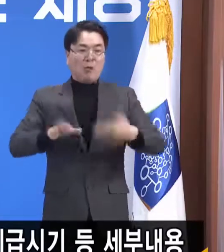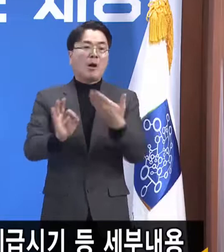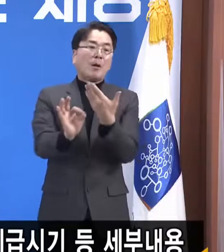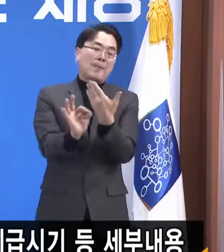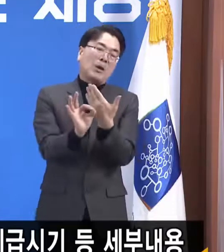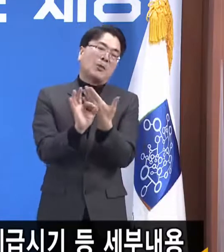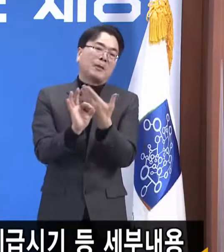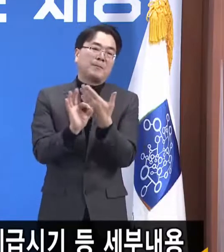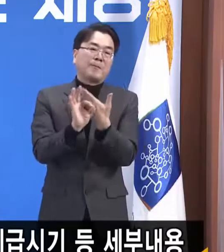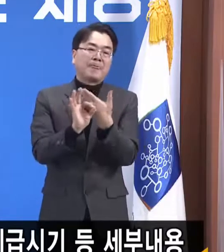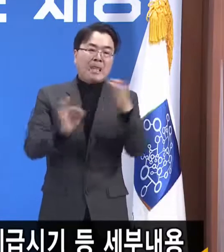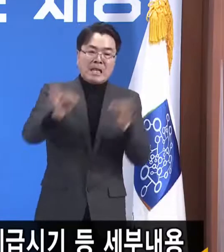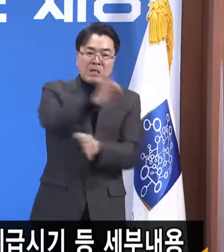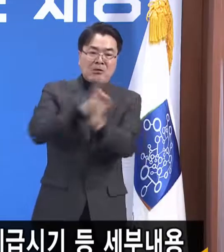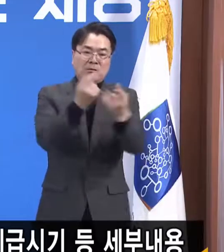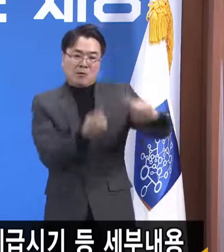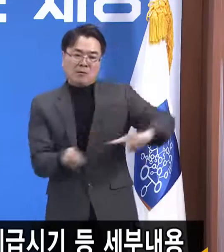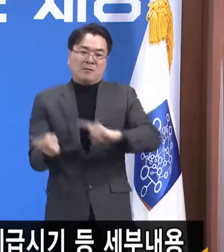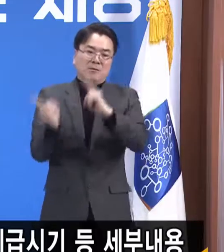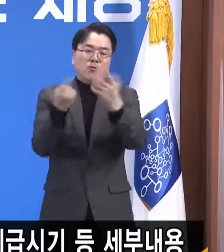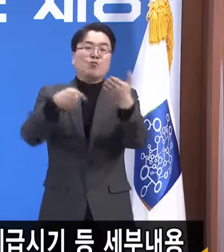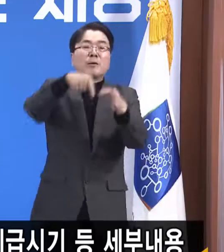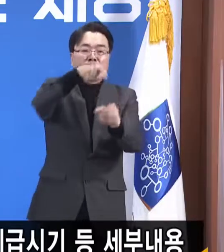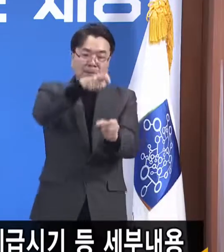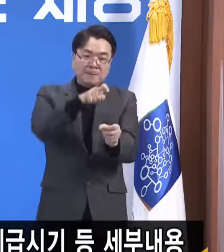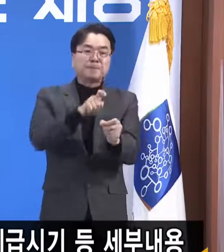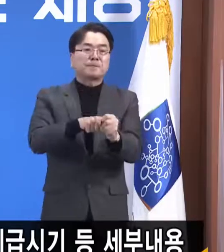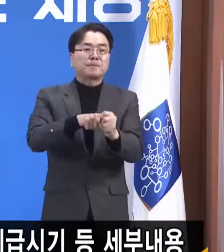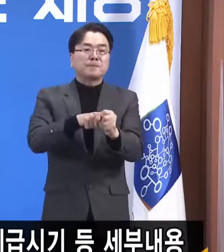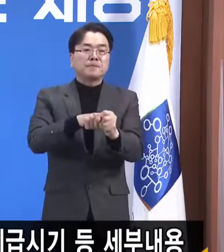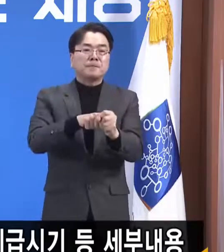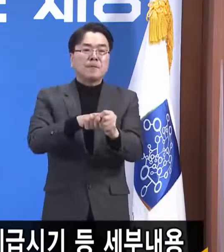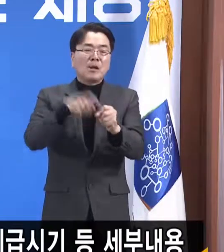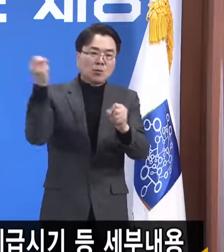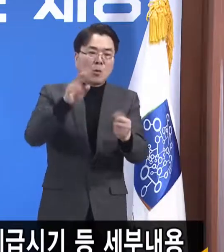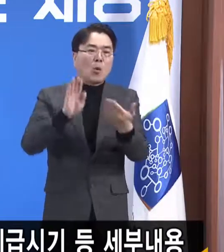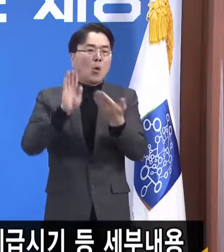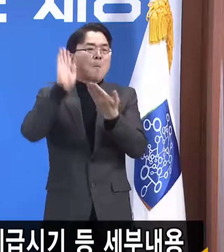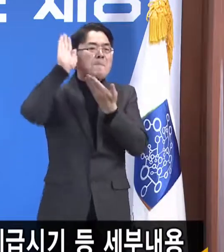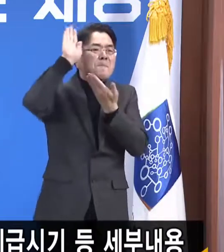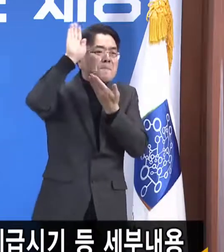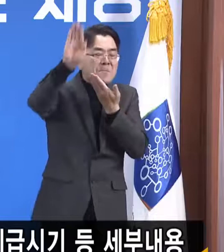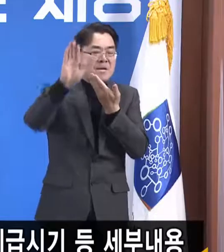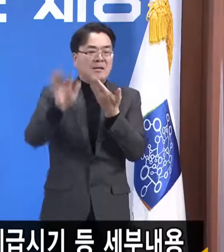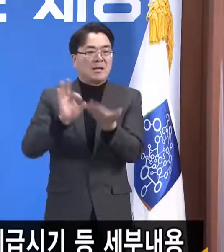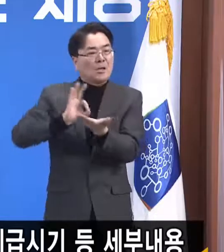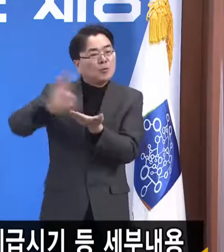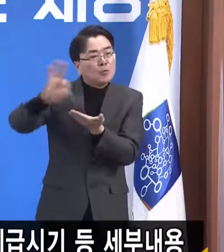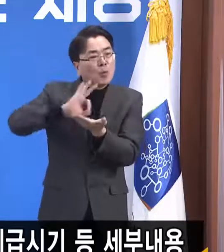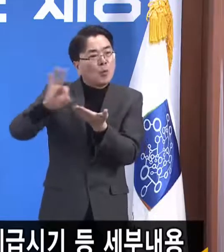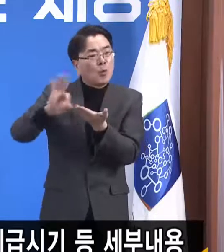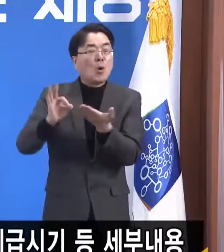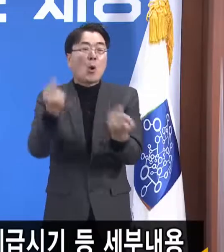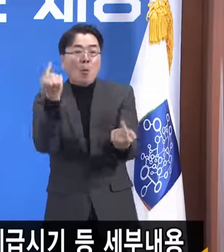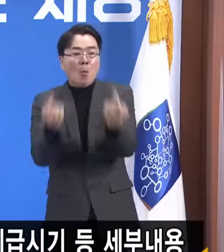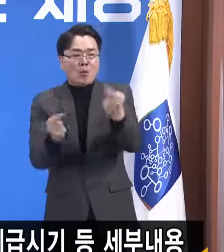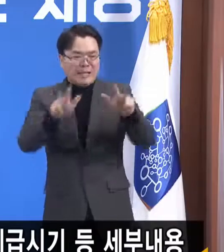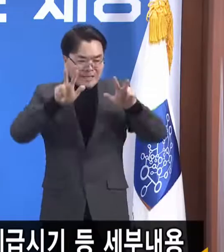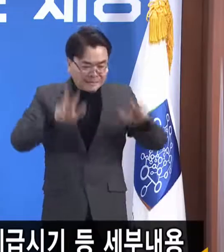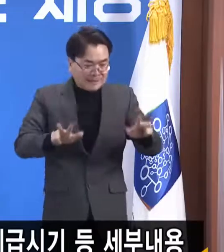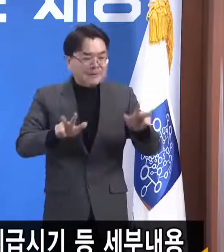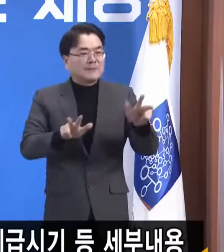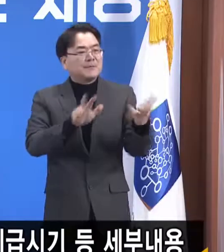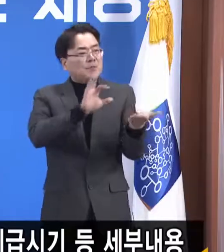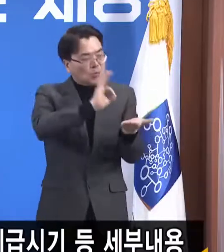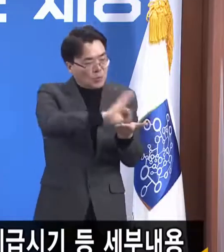경제 회생을 위해서 필요하다면 또 미래의 지출보다 현재의 지출이 훨씬 더 가치가